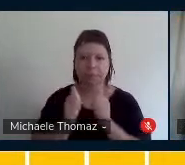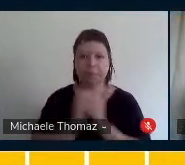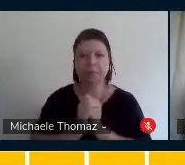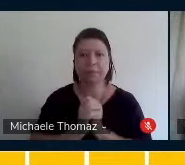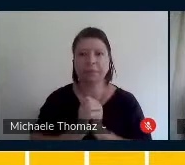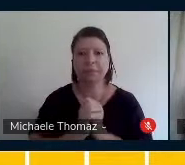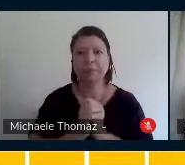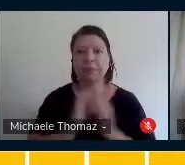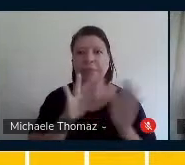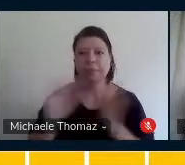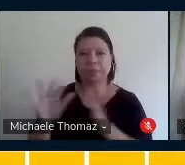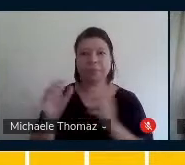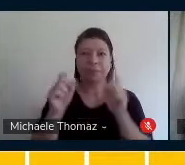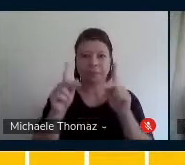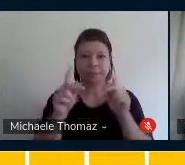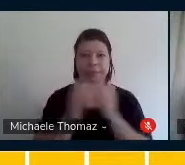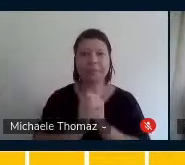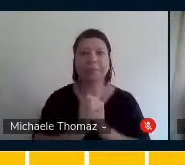Ok.